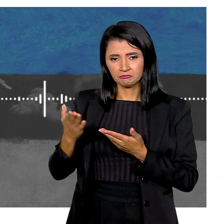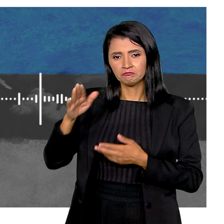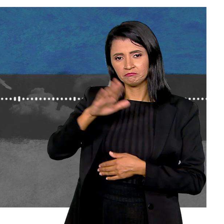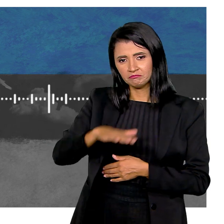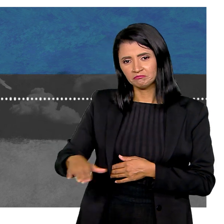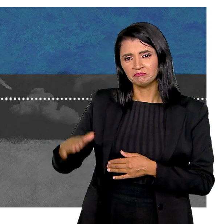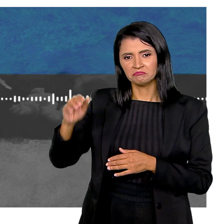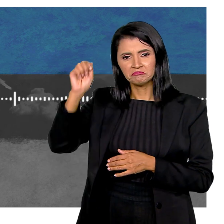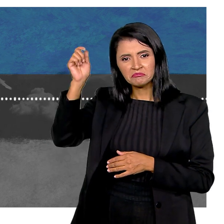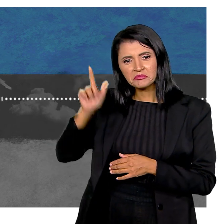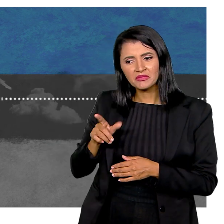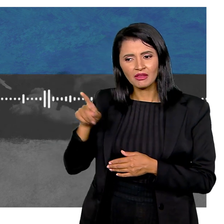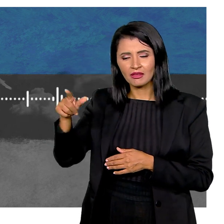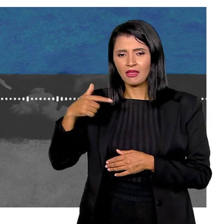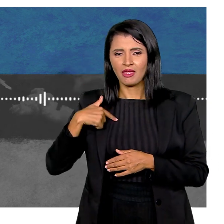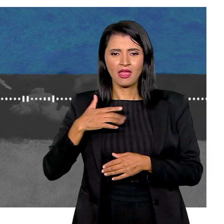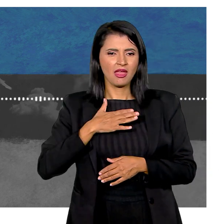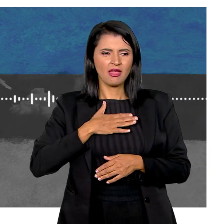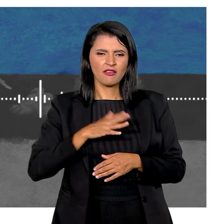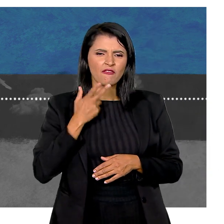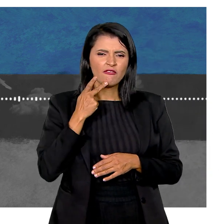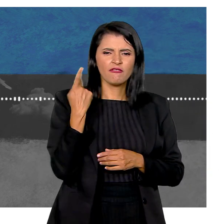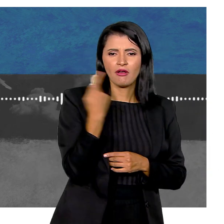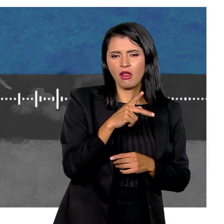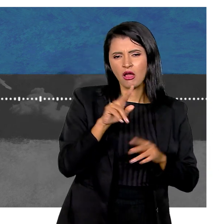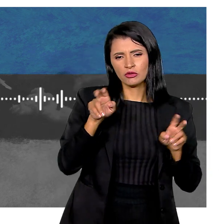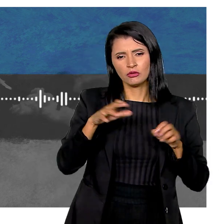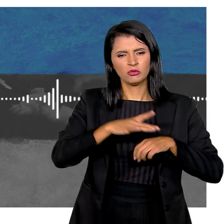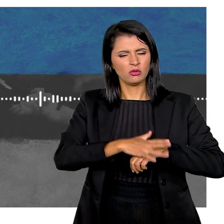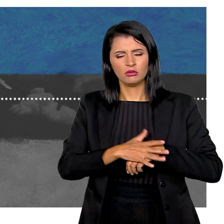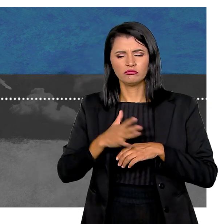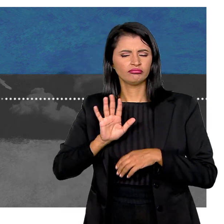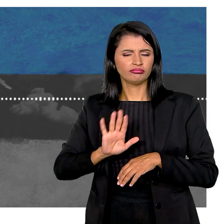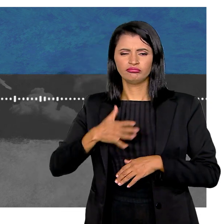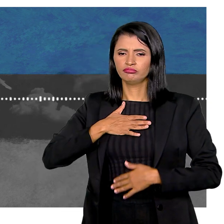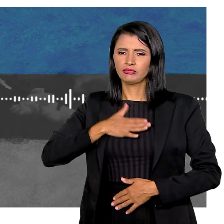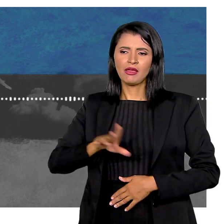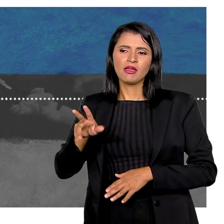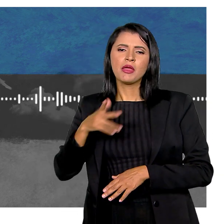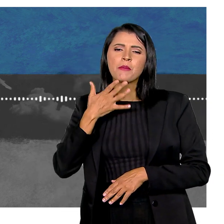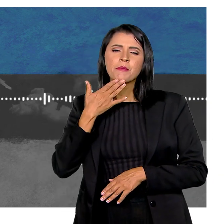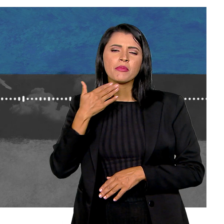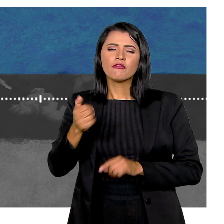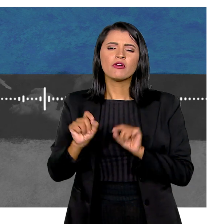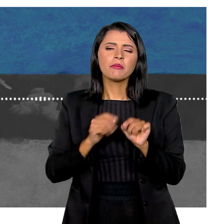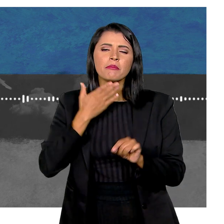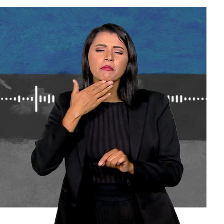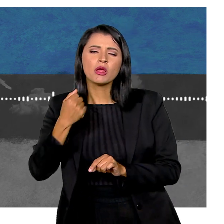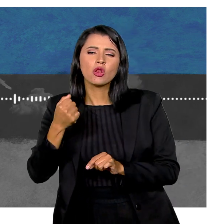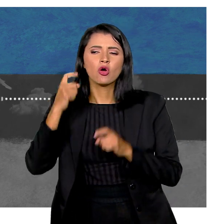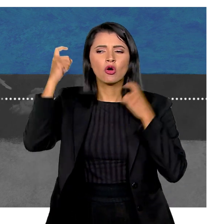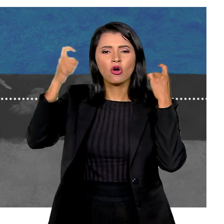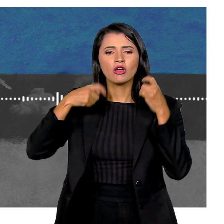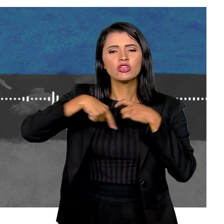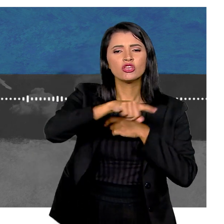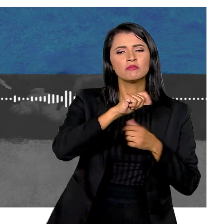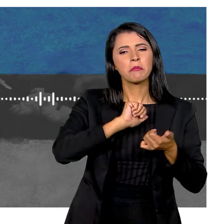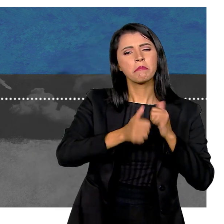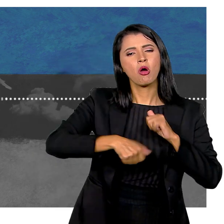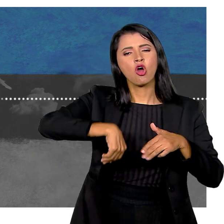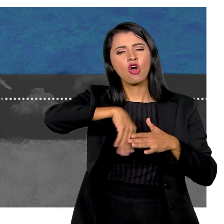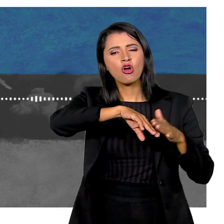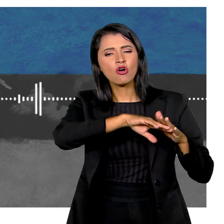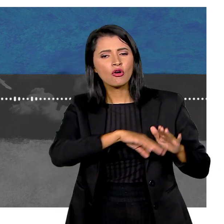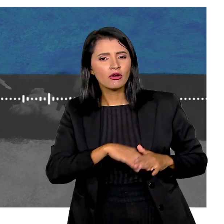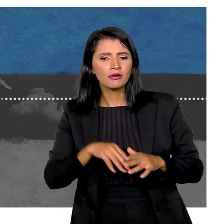Como uma criança esperta Ele não curte muito ficar falando sobre a doença O José prefere se preocupar mais Em jogar